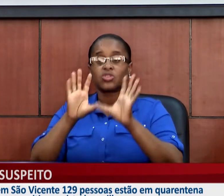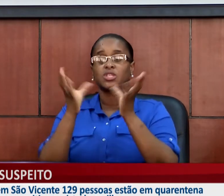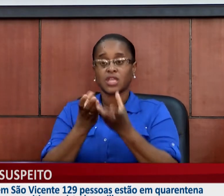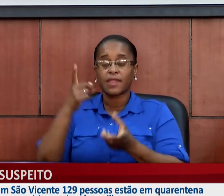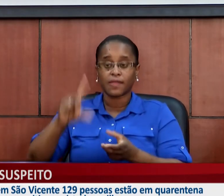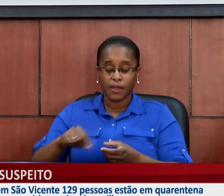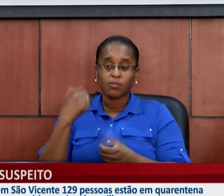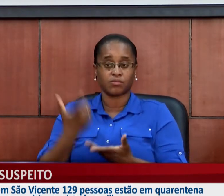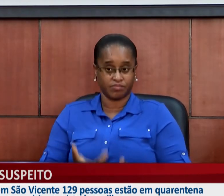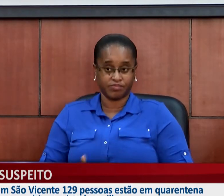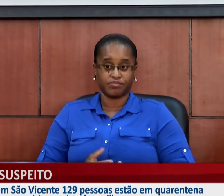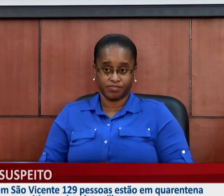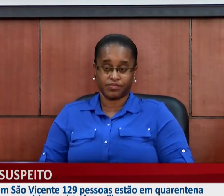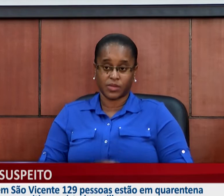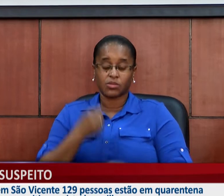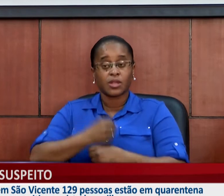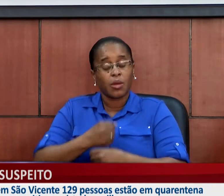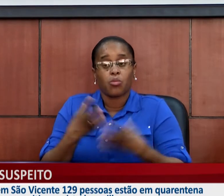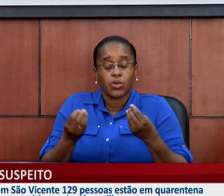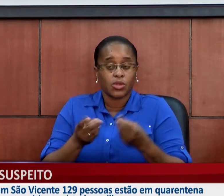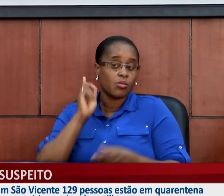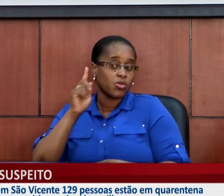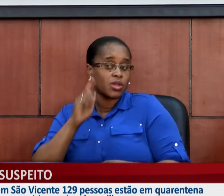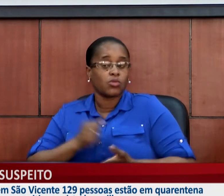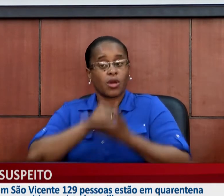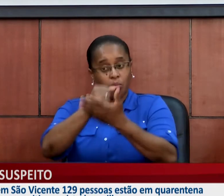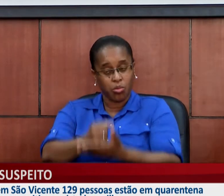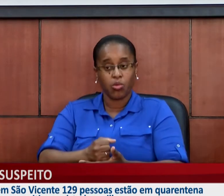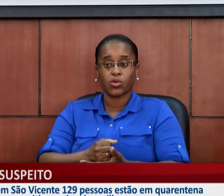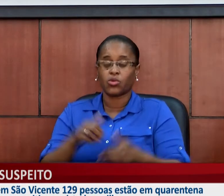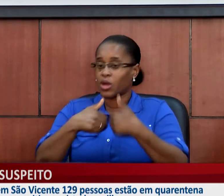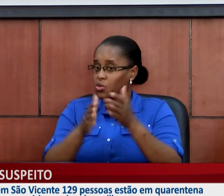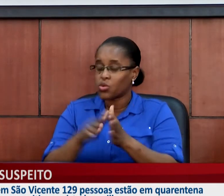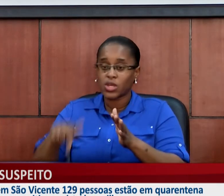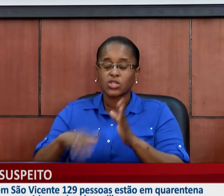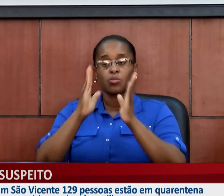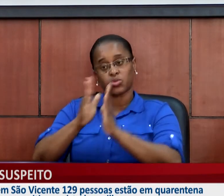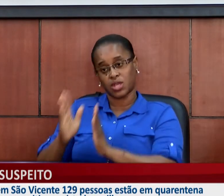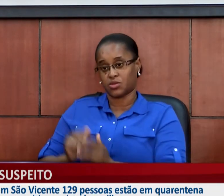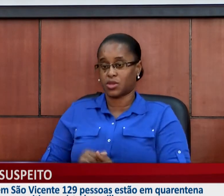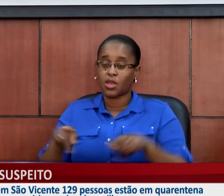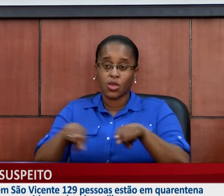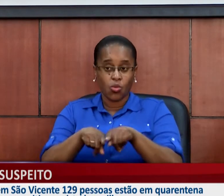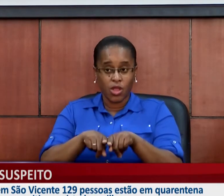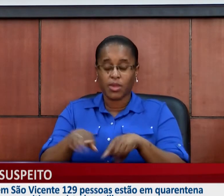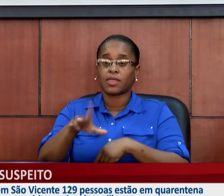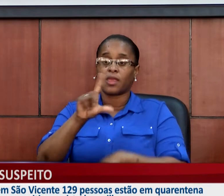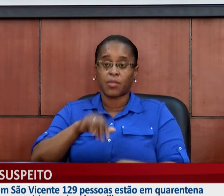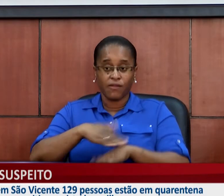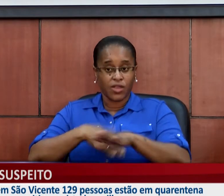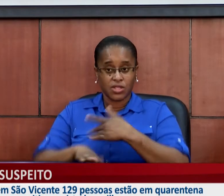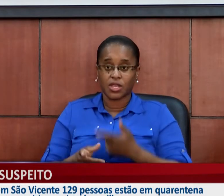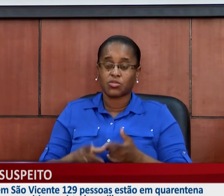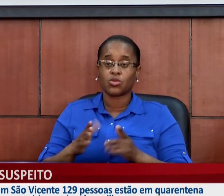no apoio operacional a todo esse processo. Igualmente, fazemos também a